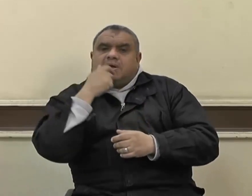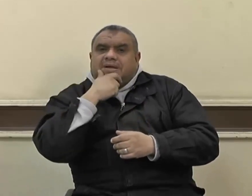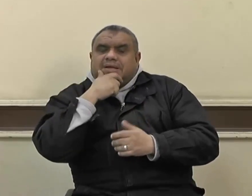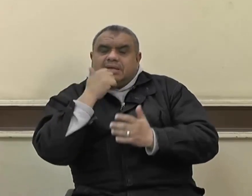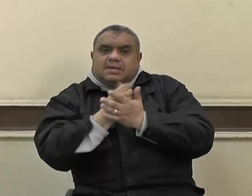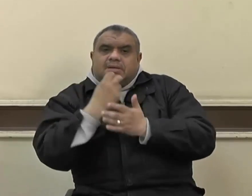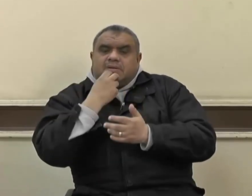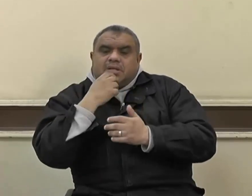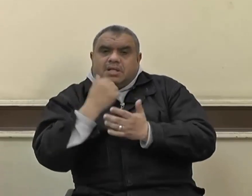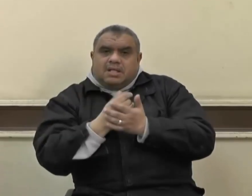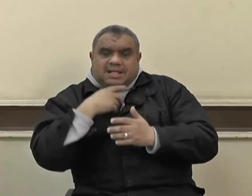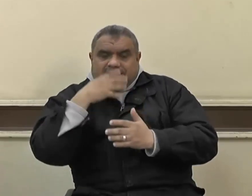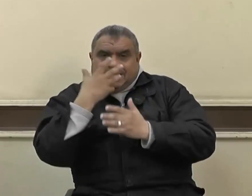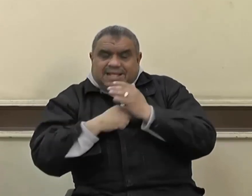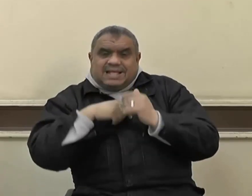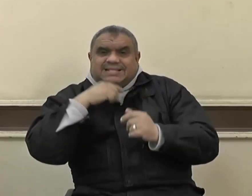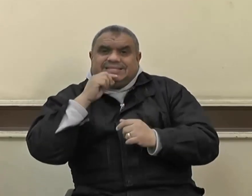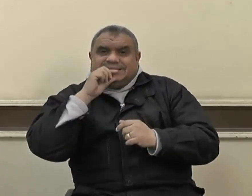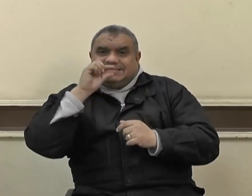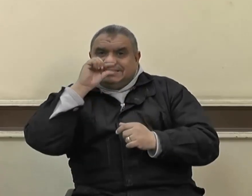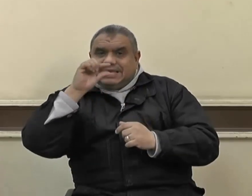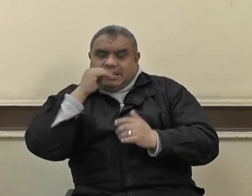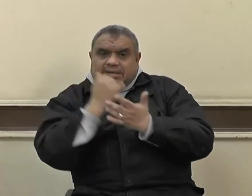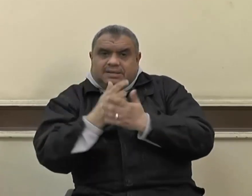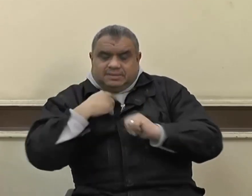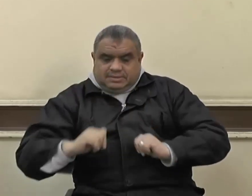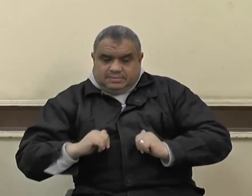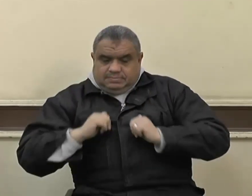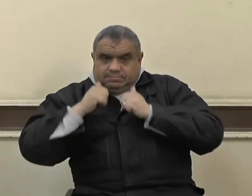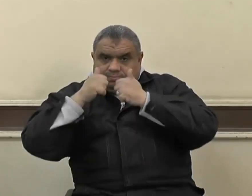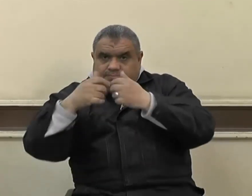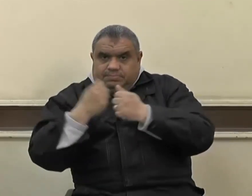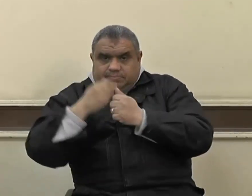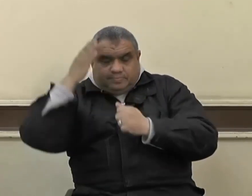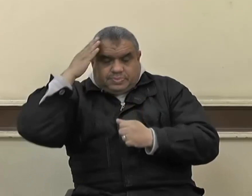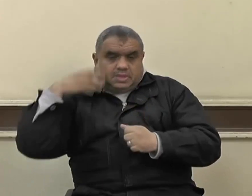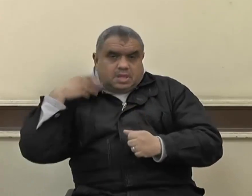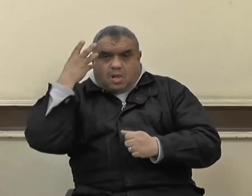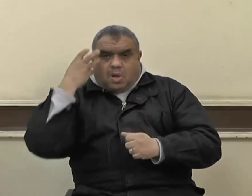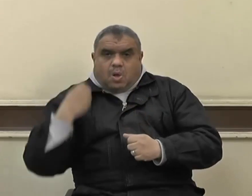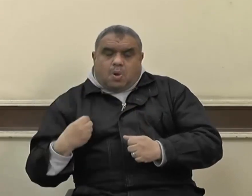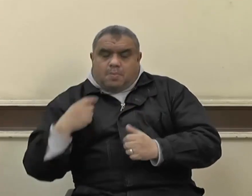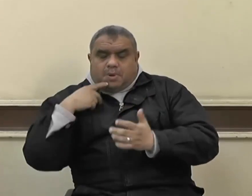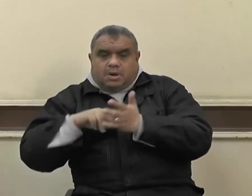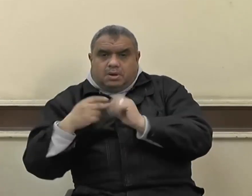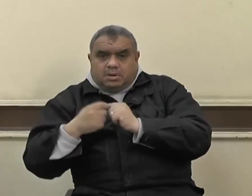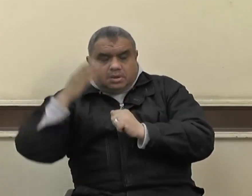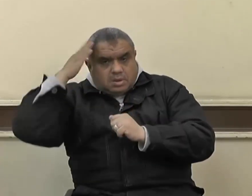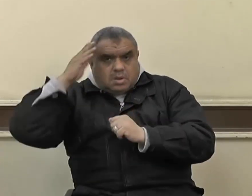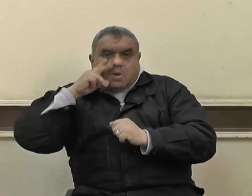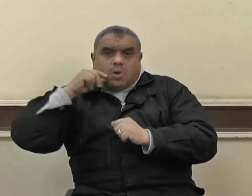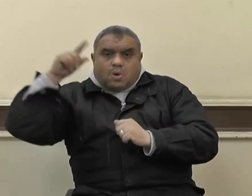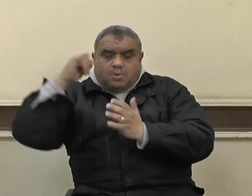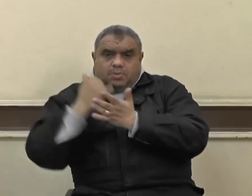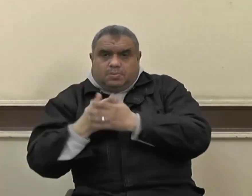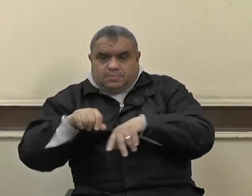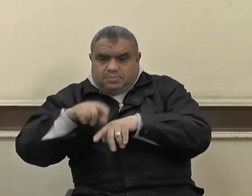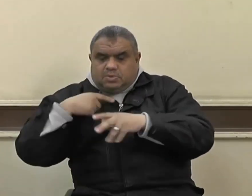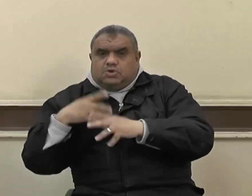فلن يفنى حتى يأتيكم الله بخير فقال رجل يا أمير المؤمنين أكثرت